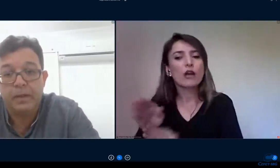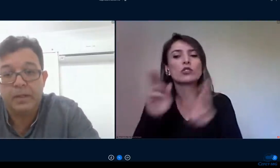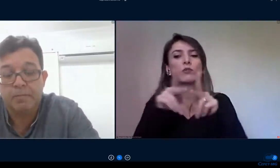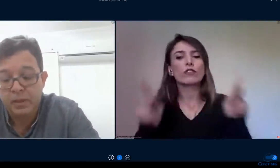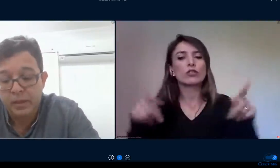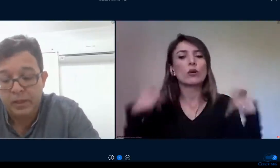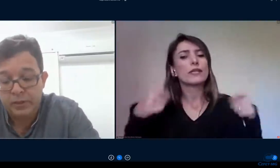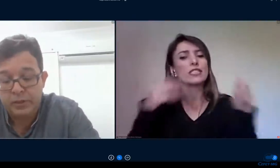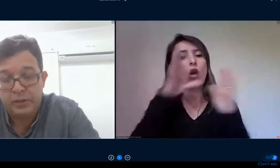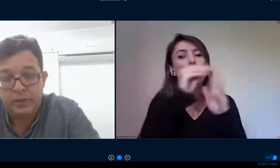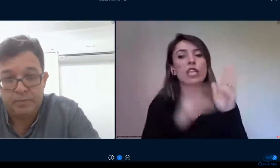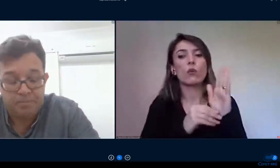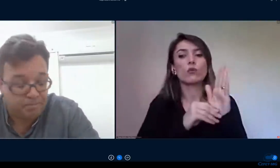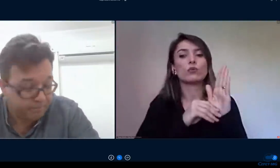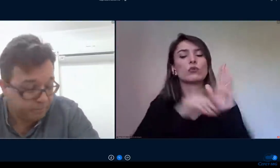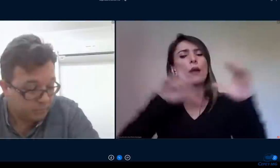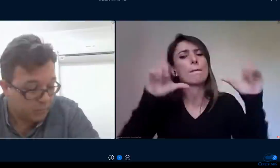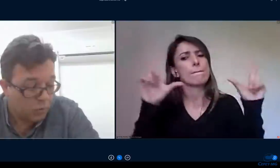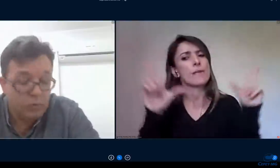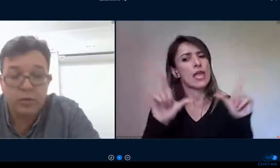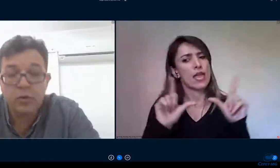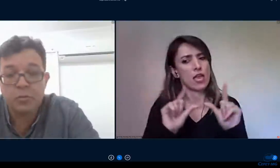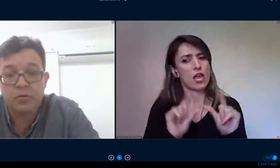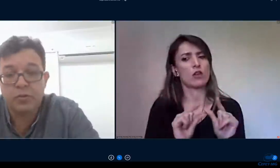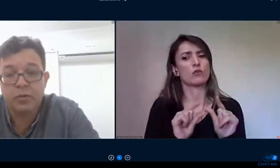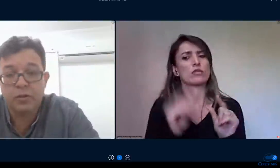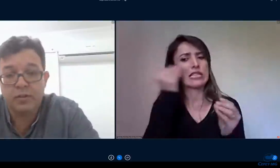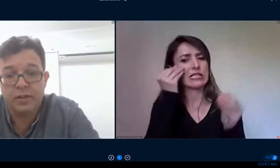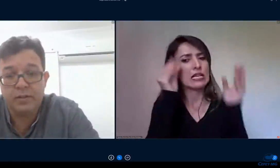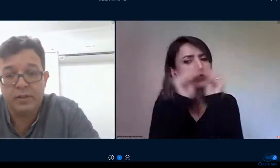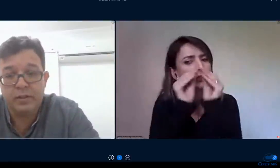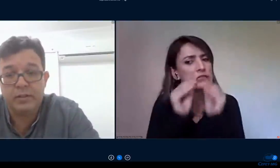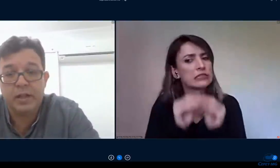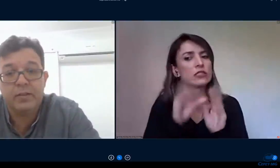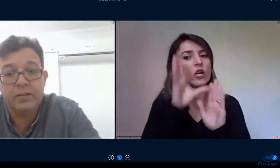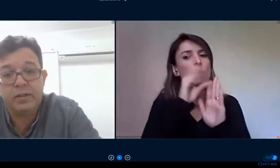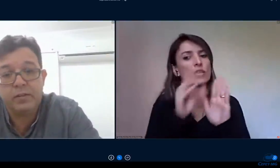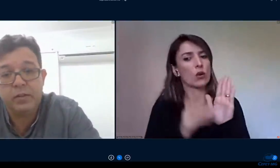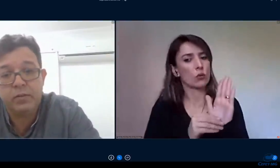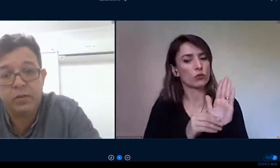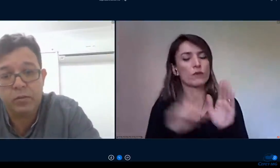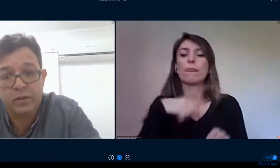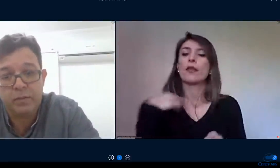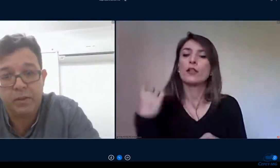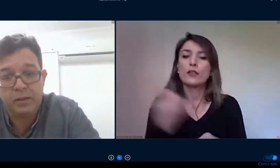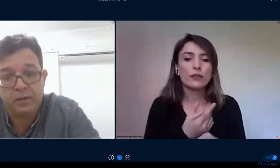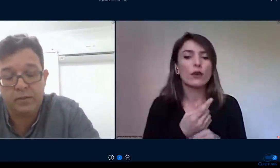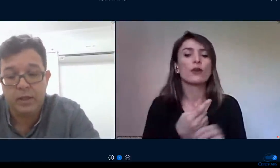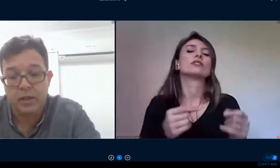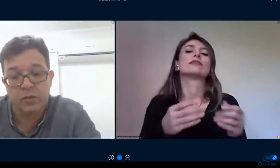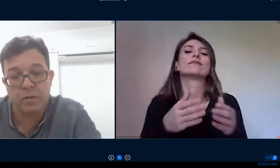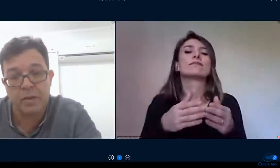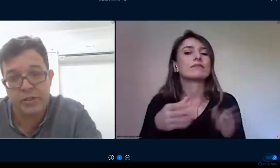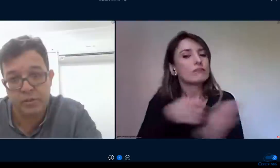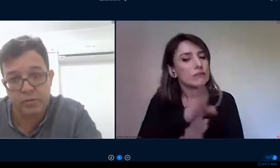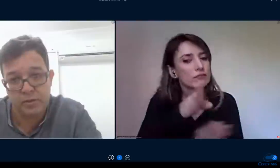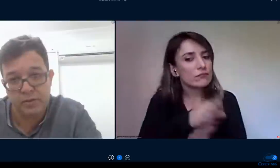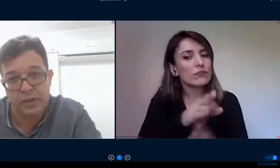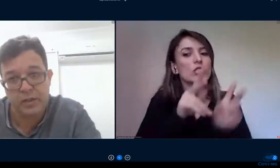orientação institucional a gente convidou os professores a fazerem três exercícios em suas ementas